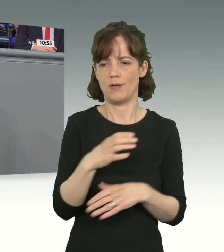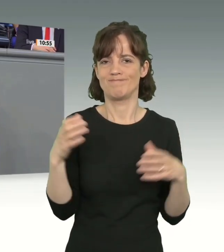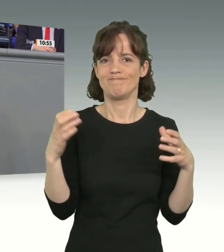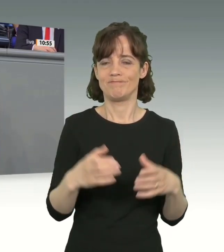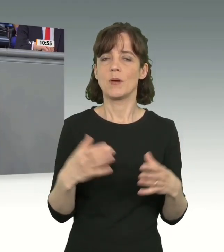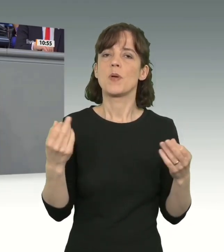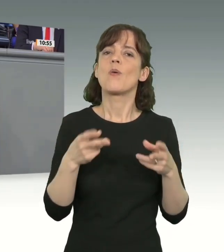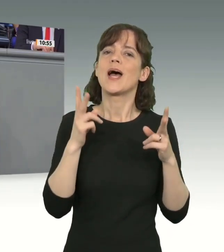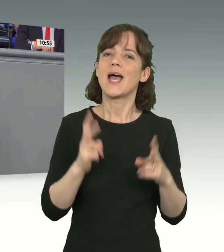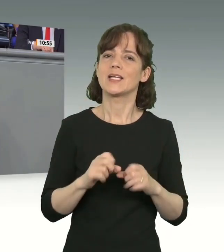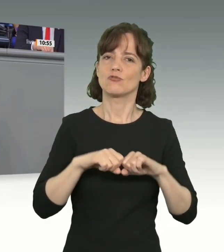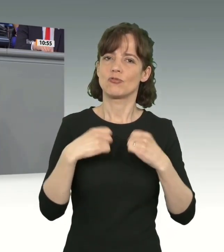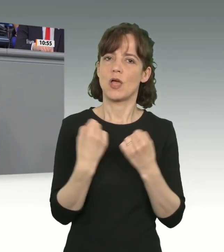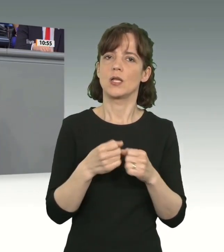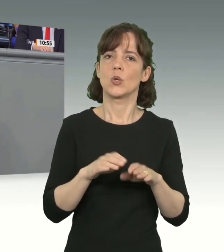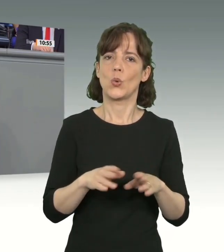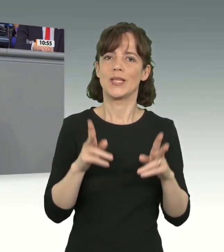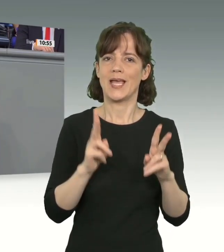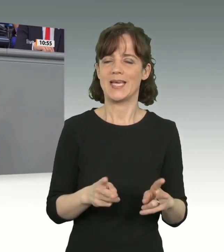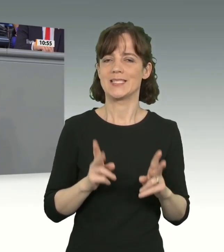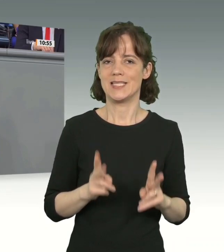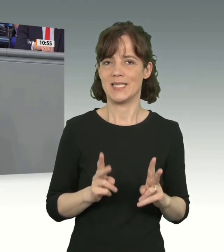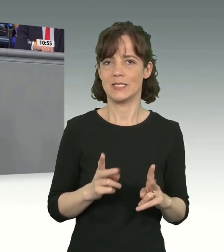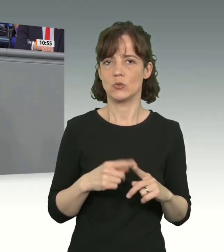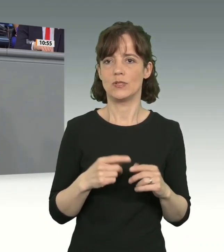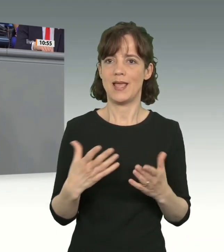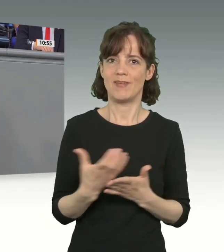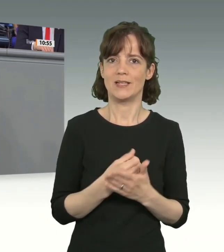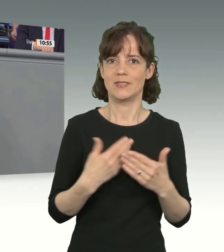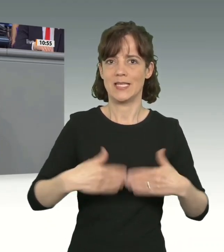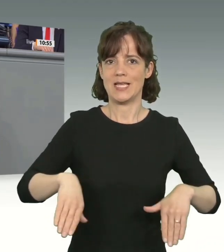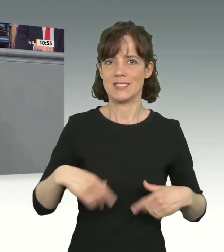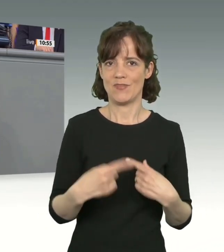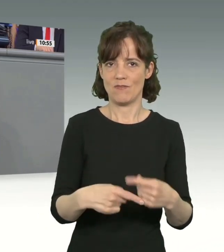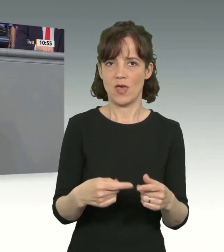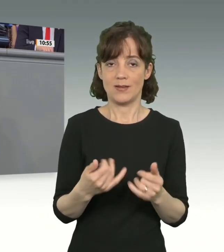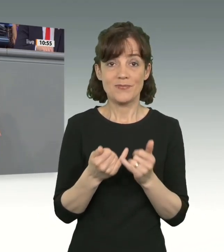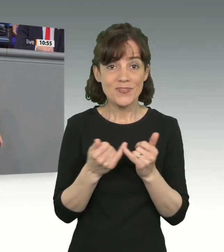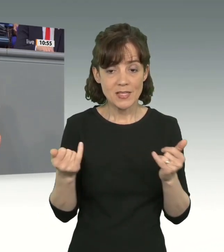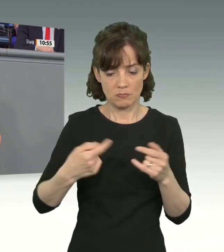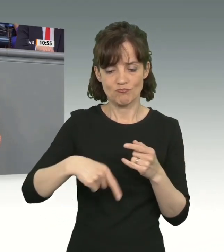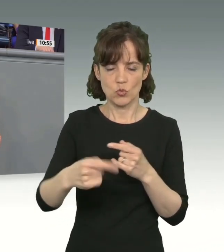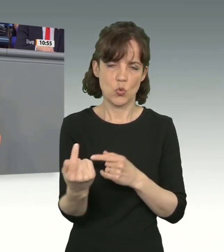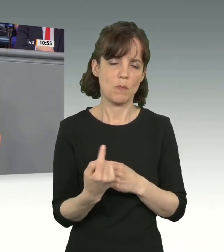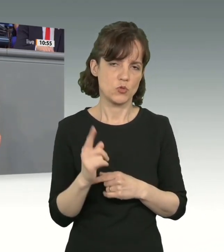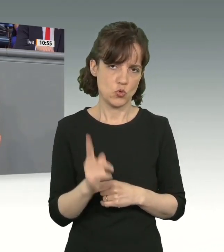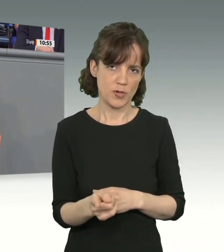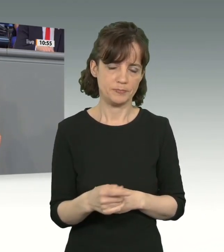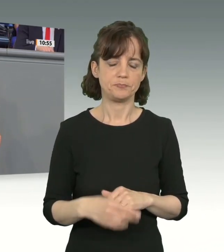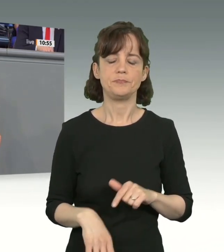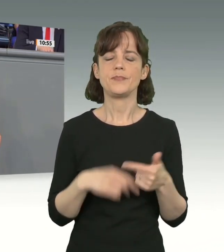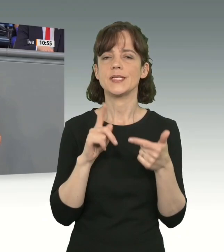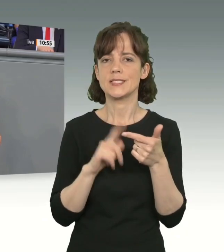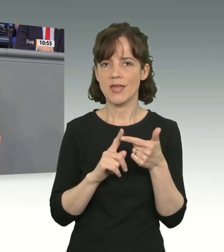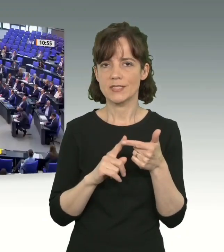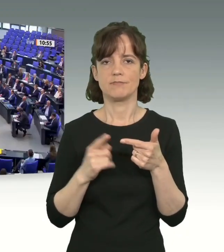rechtsstaatliches, grundrechtssicheres und effektives Grenzverfahren. Und das kann und soll jetzt kommen. Zweitens.